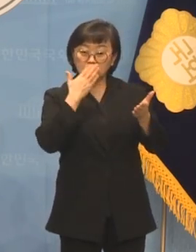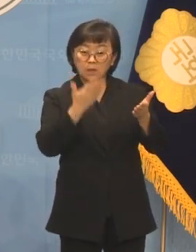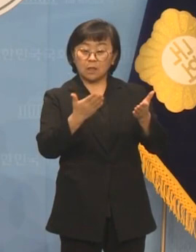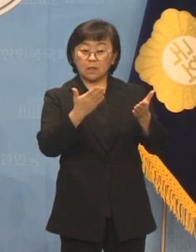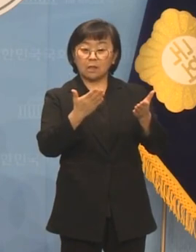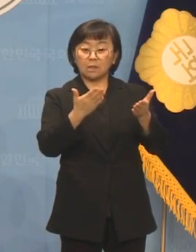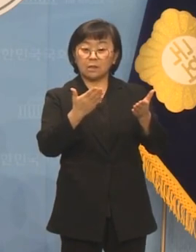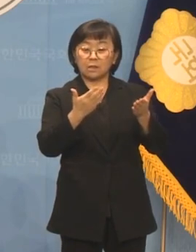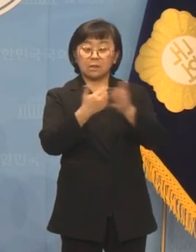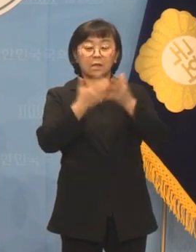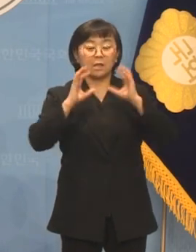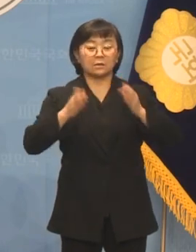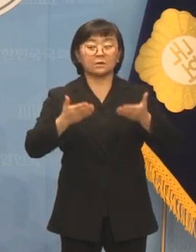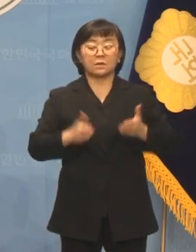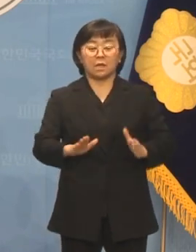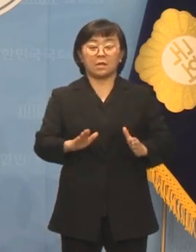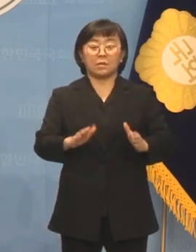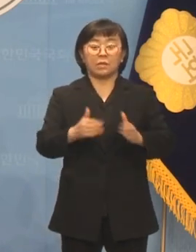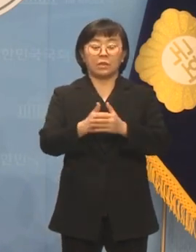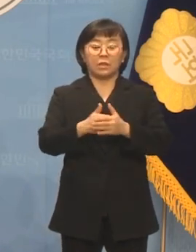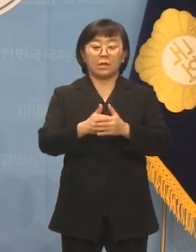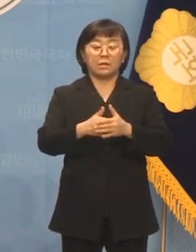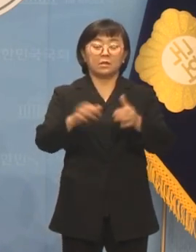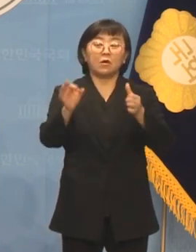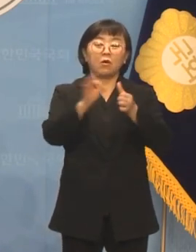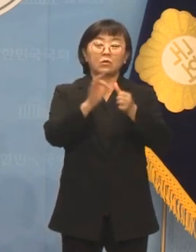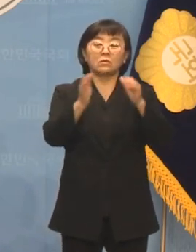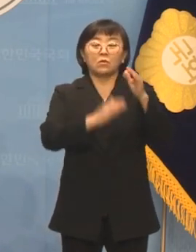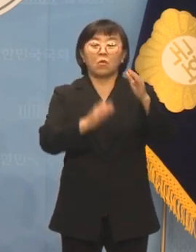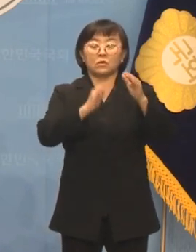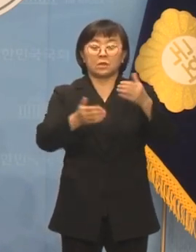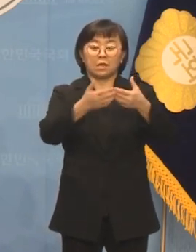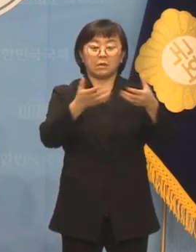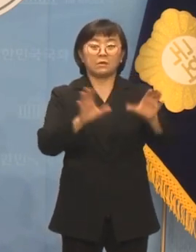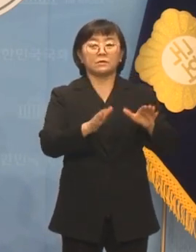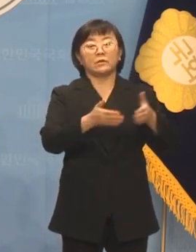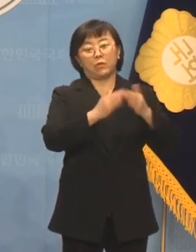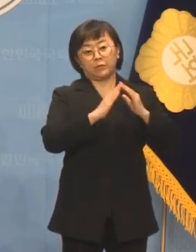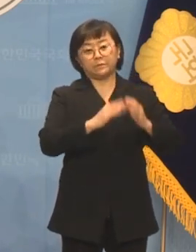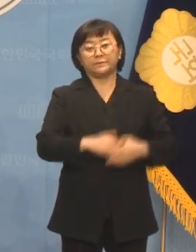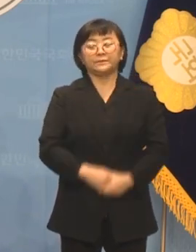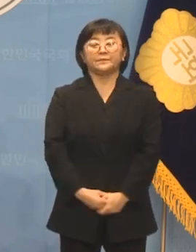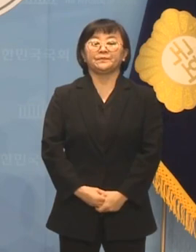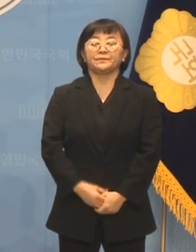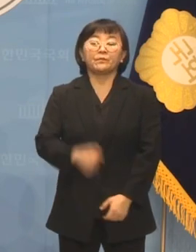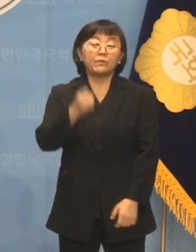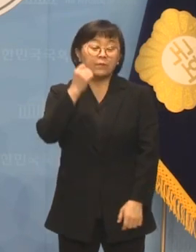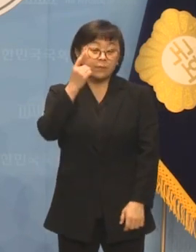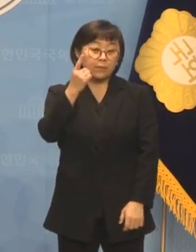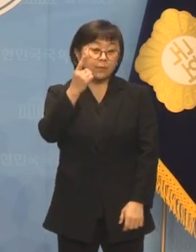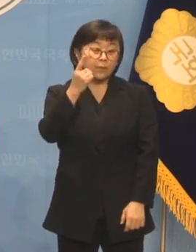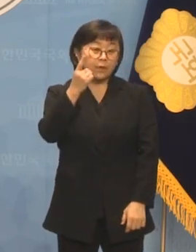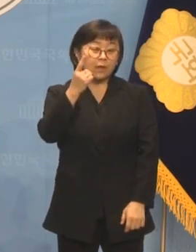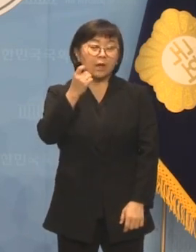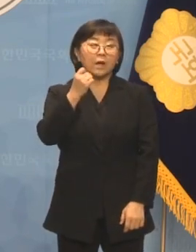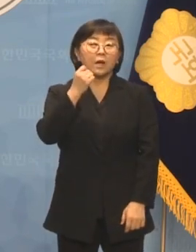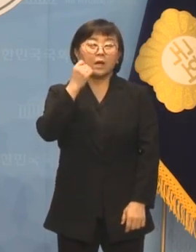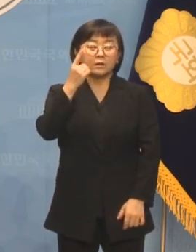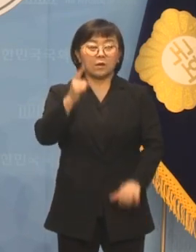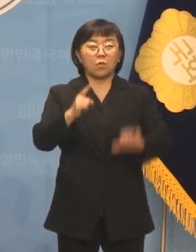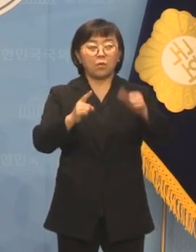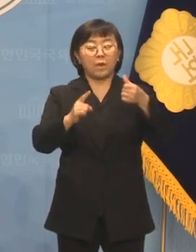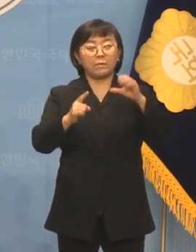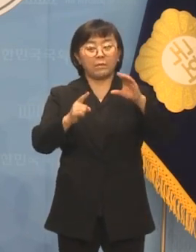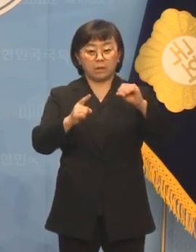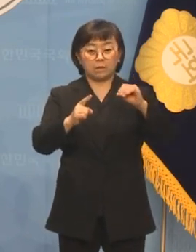출산 양육 연금 공단을 설립하겠습니다. 매달 약 500만 원을 출산